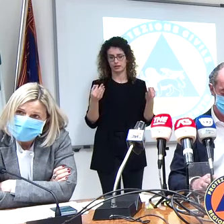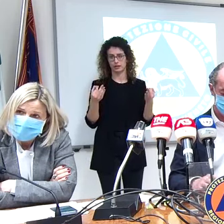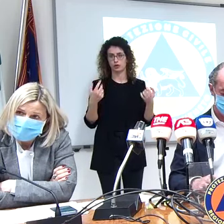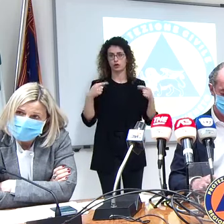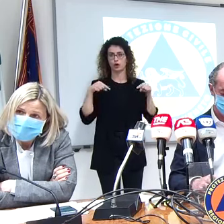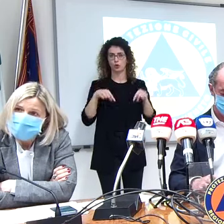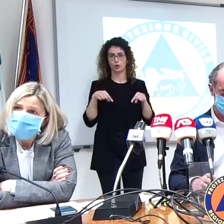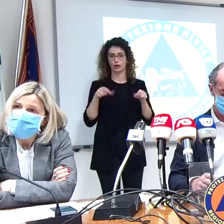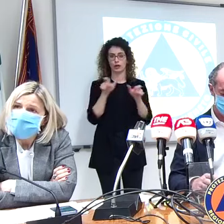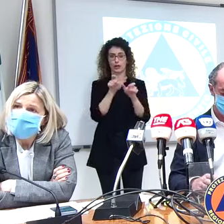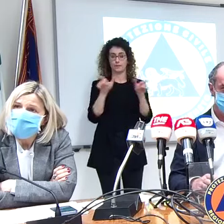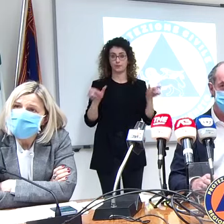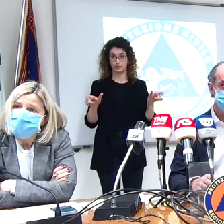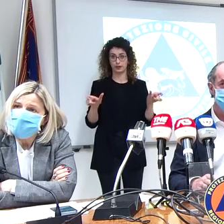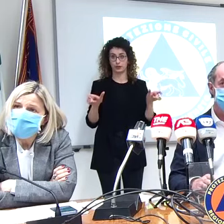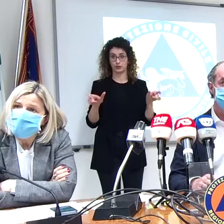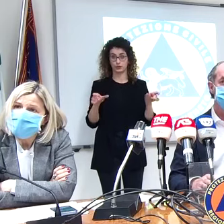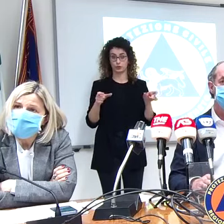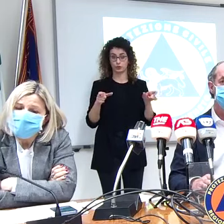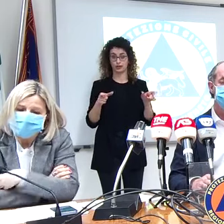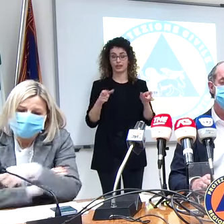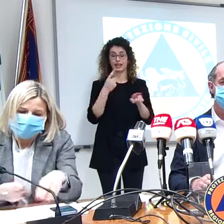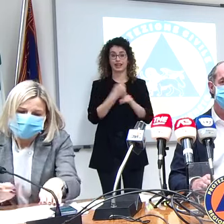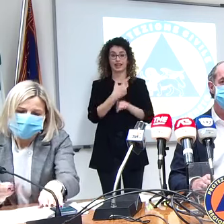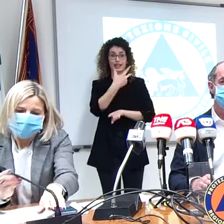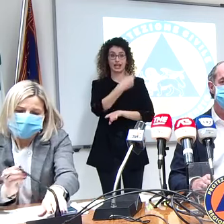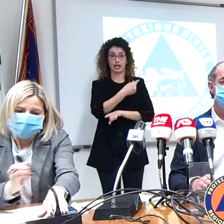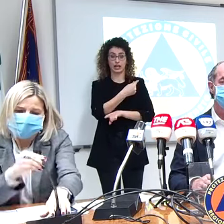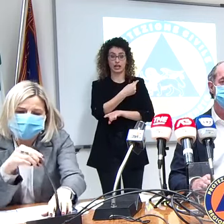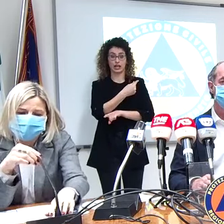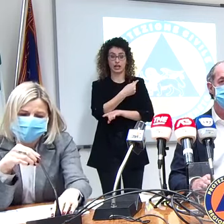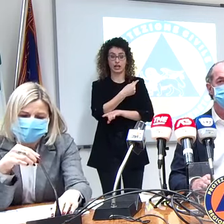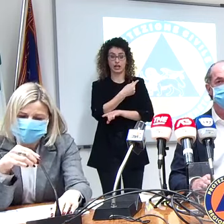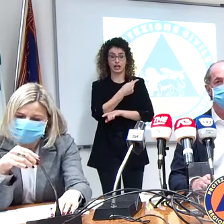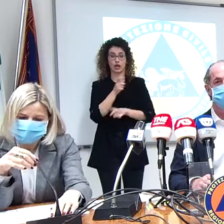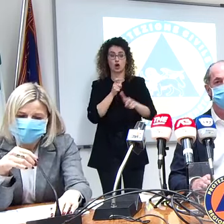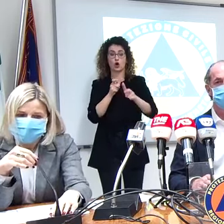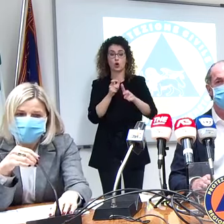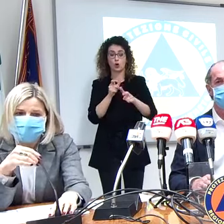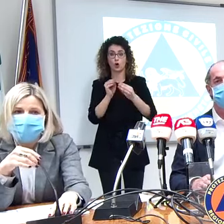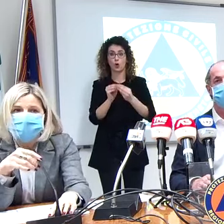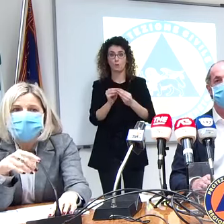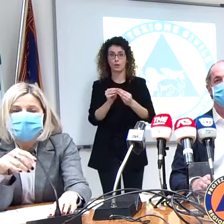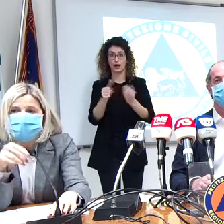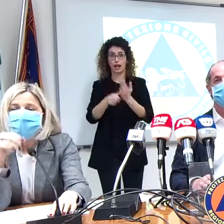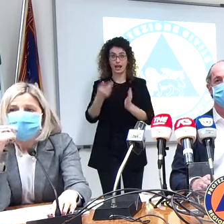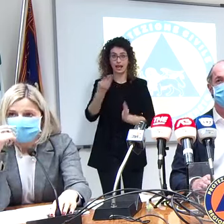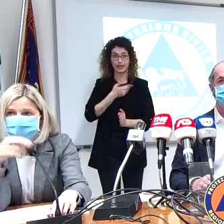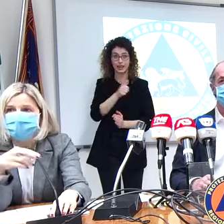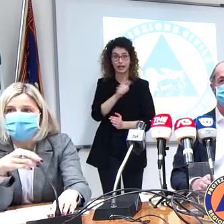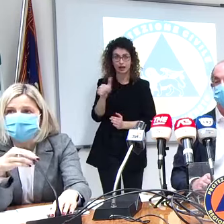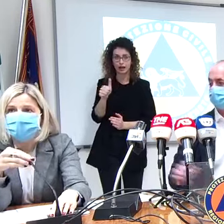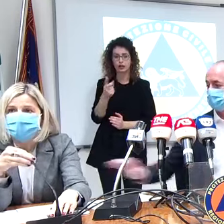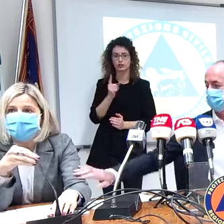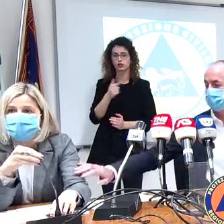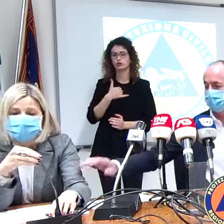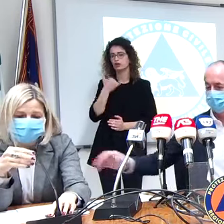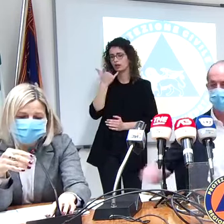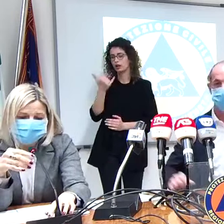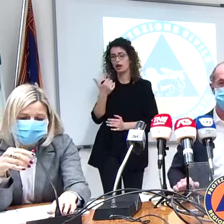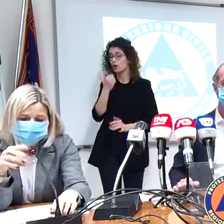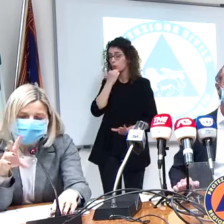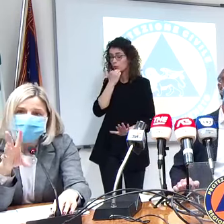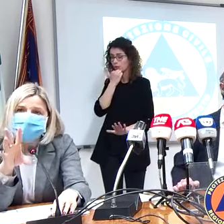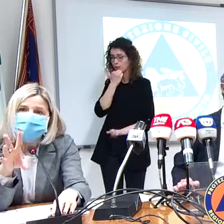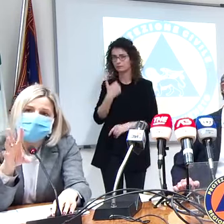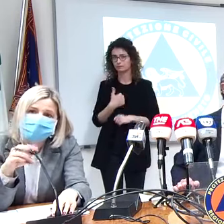essere vaccinate vengono contattate con lettera, non ci sono altri modi. No, ci sono telefonate, c'è il sito 0... Scusami, vai, vai, vai.